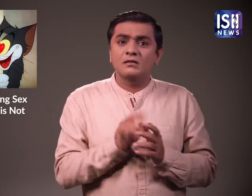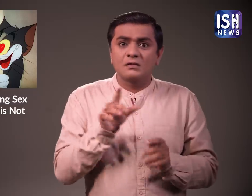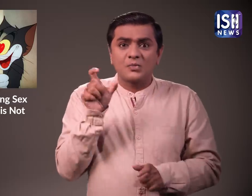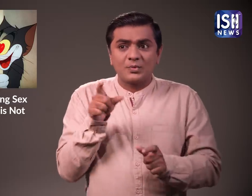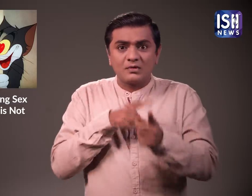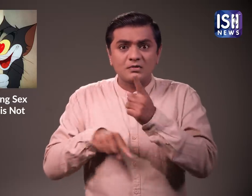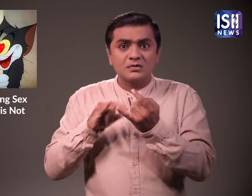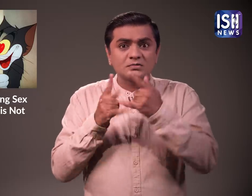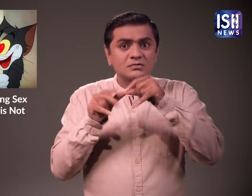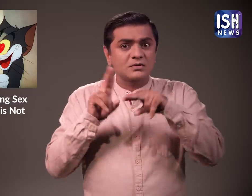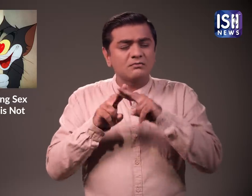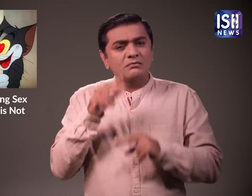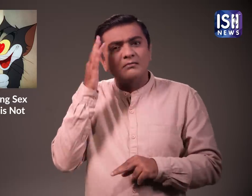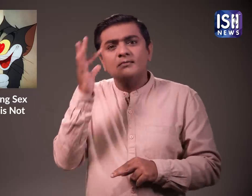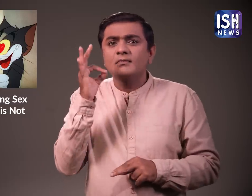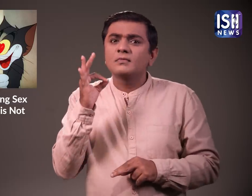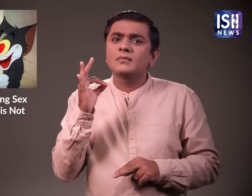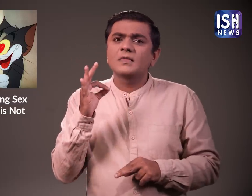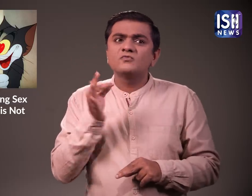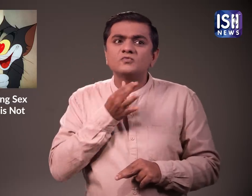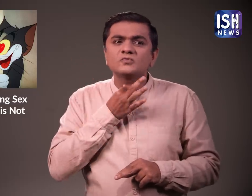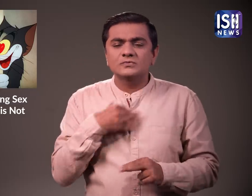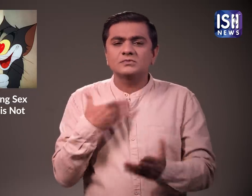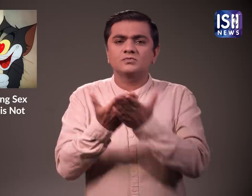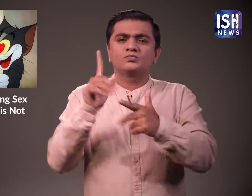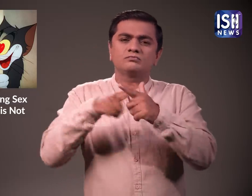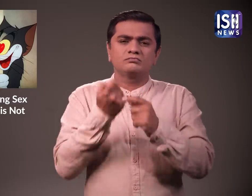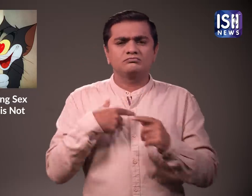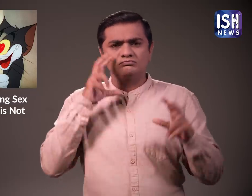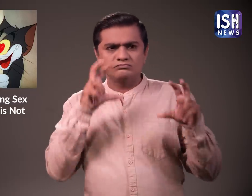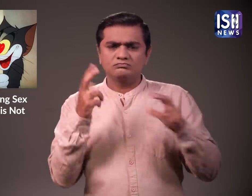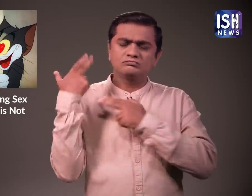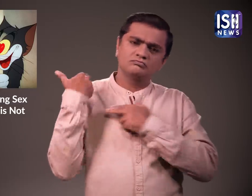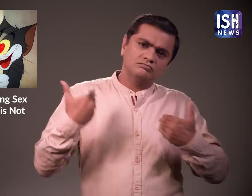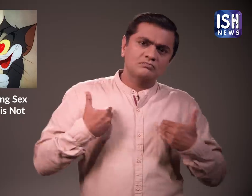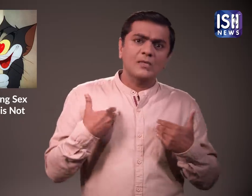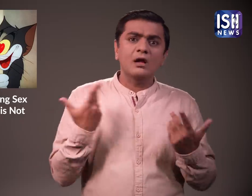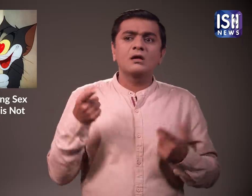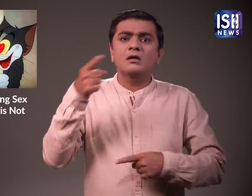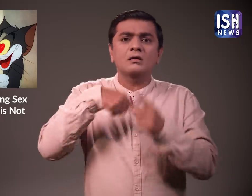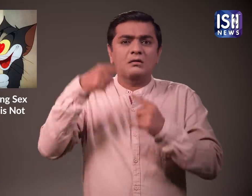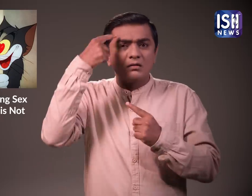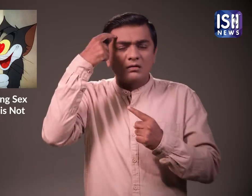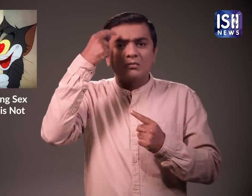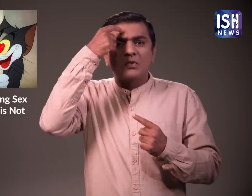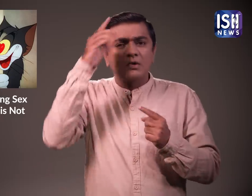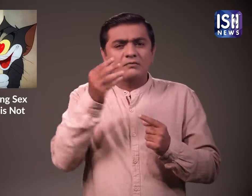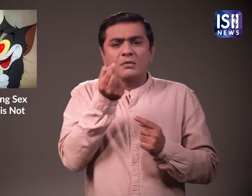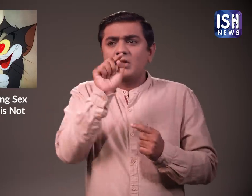जो लोग नेक्रोफीलिया में शामिल होना पसंद करते हैं वे जान पूच कर यहां नौकरी करते हैं ये एक मनोव्यग्यानिक